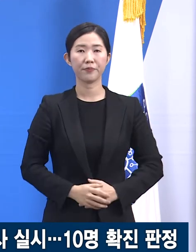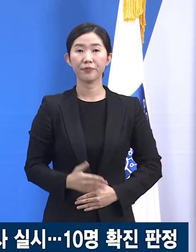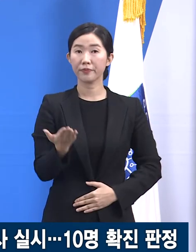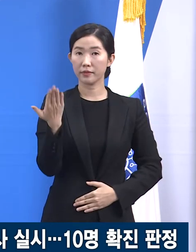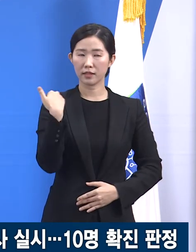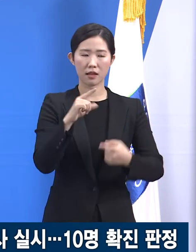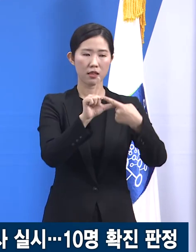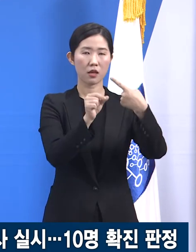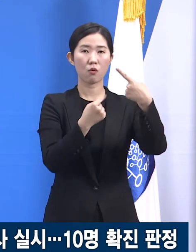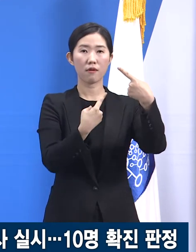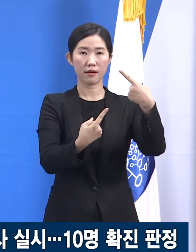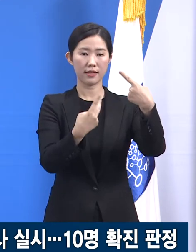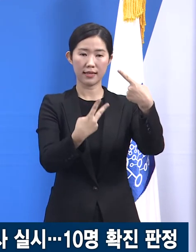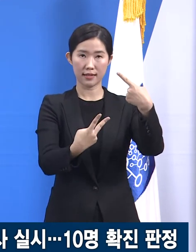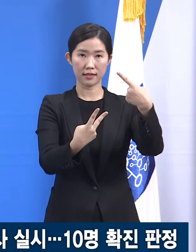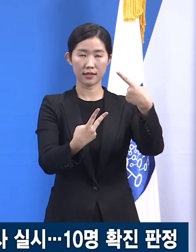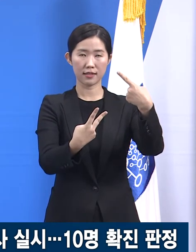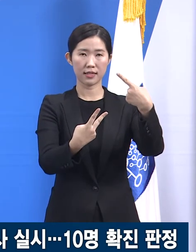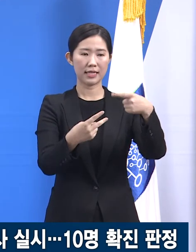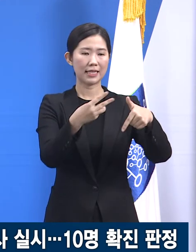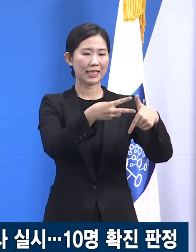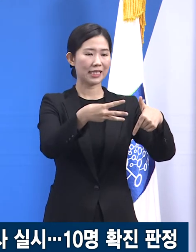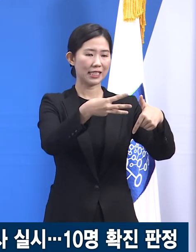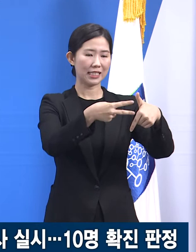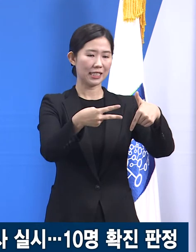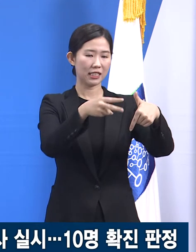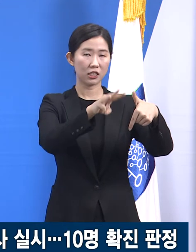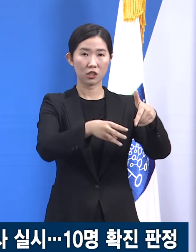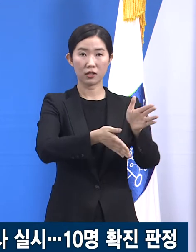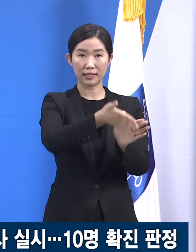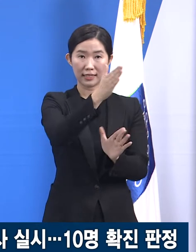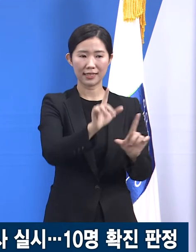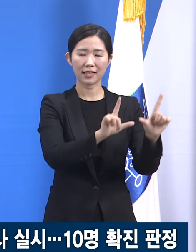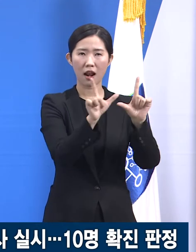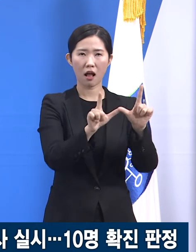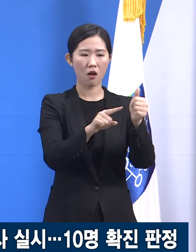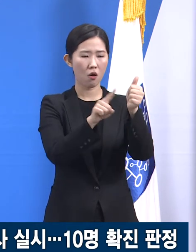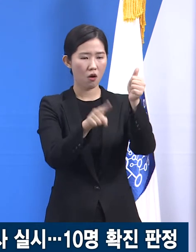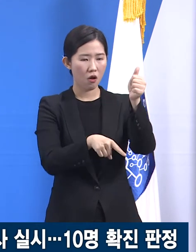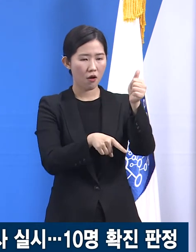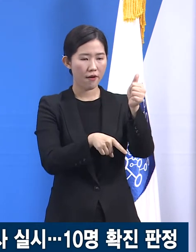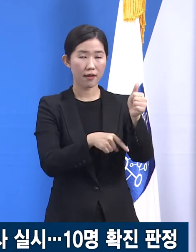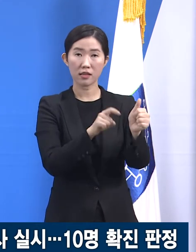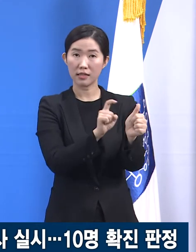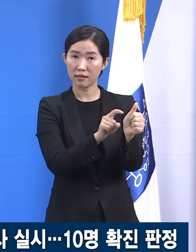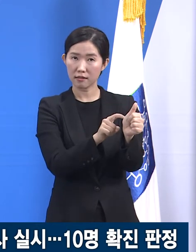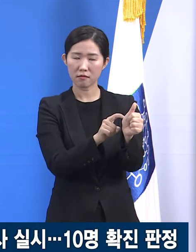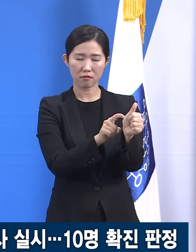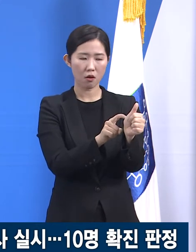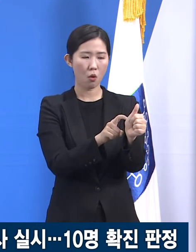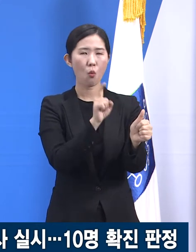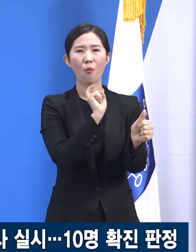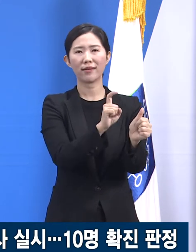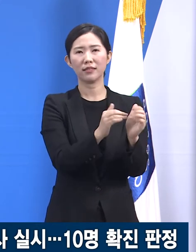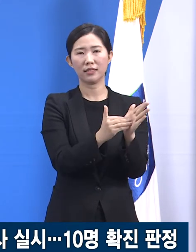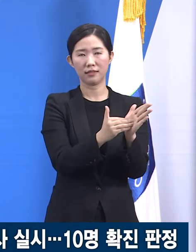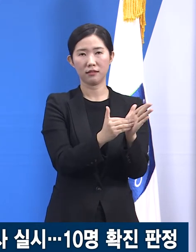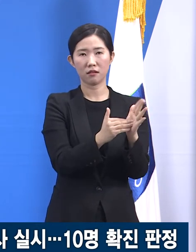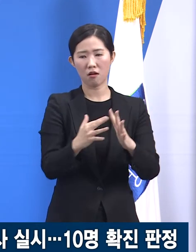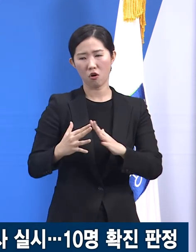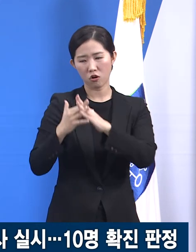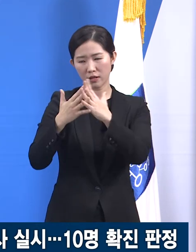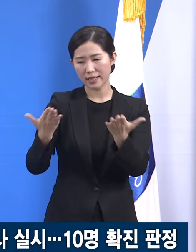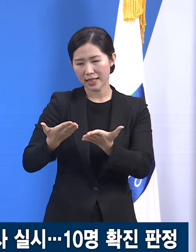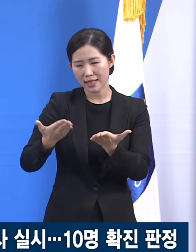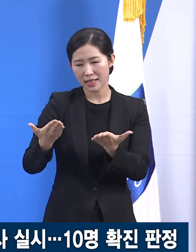1월 2일 인천시에 거주하는 용역업체 직원 한 분이 확진 판정을 받아 건설 현장에